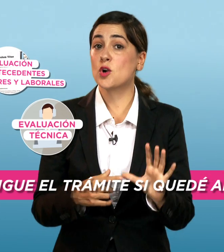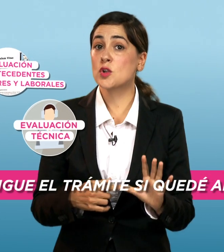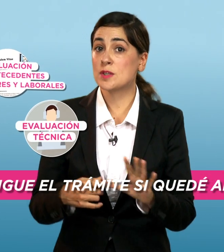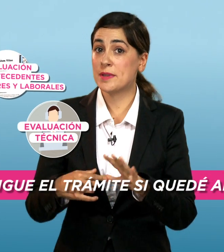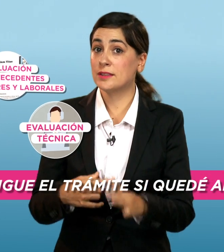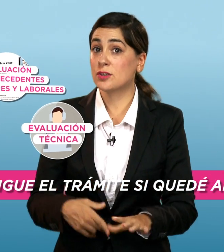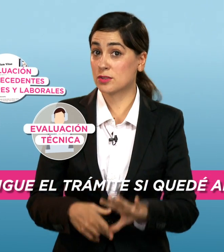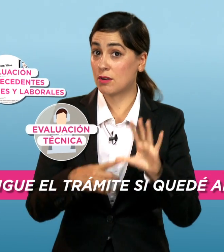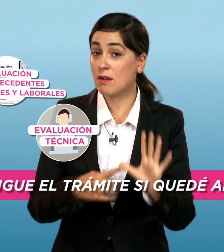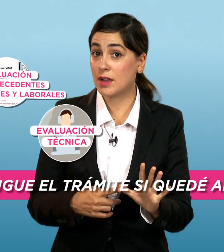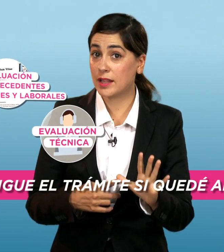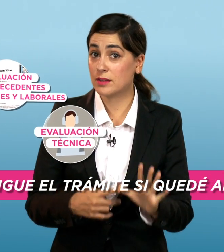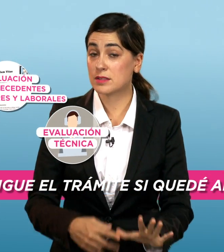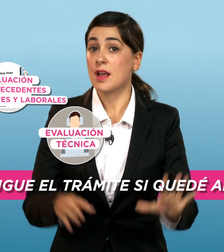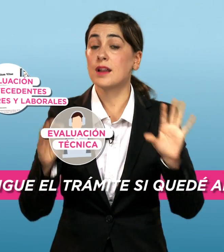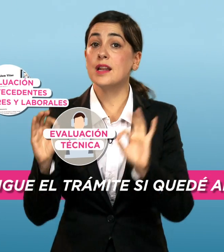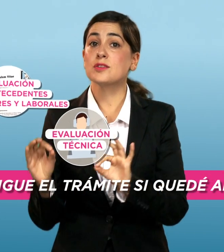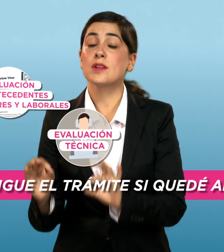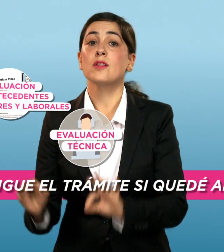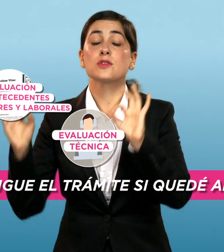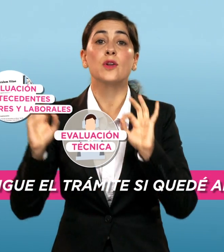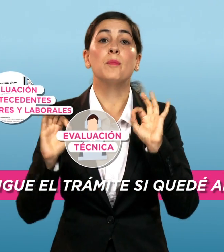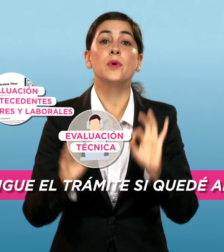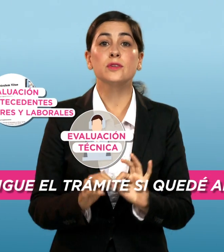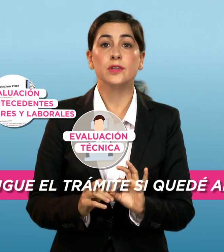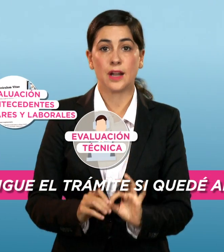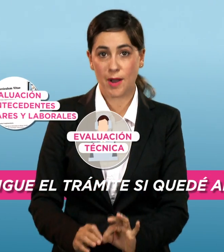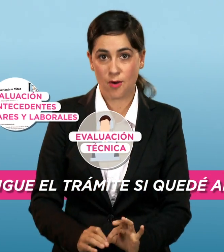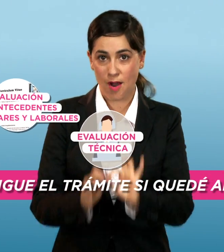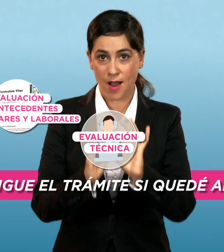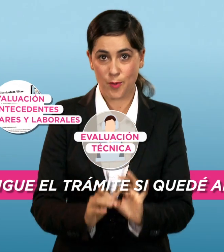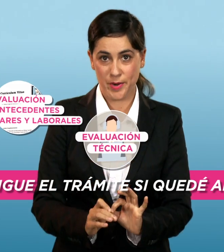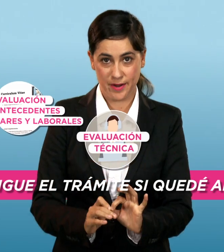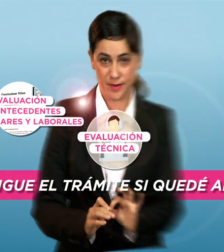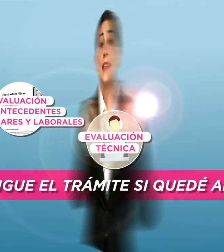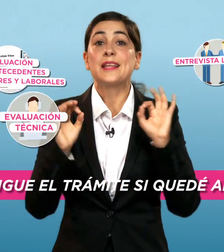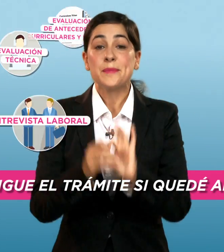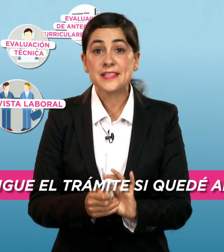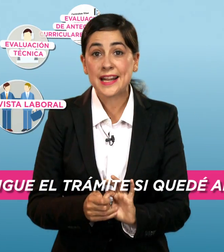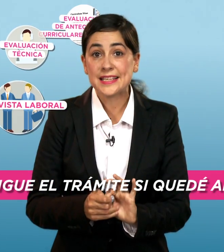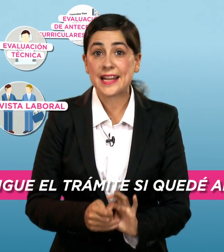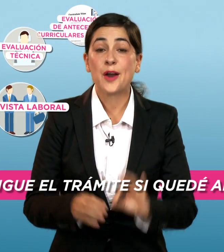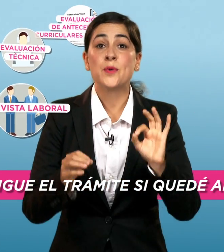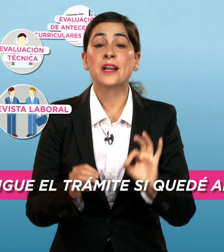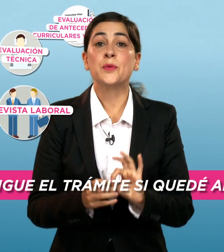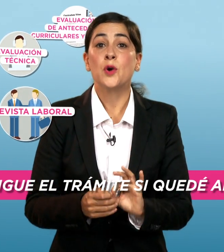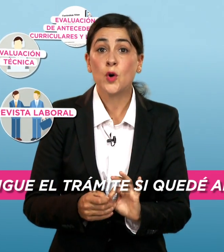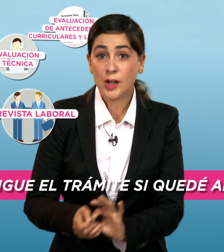conocimientos concretos relacionados con el puesto de trabajo a cubrir. También se realizará una reunión con el